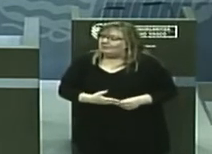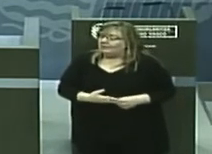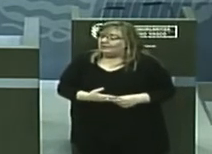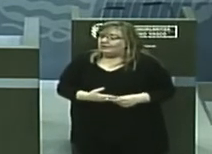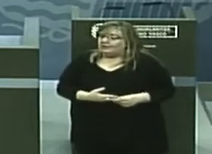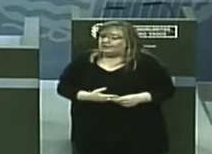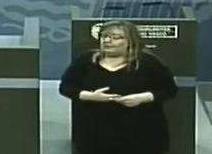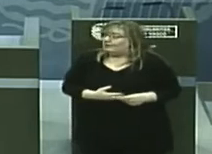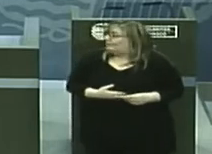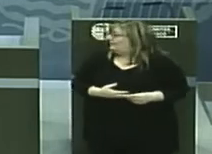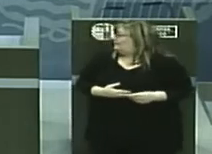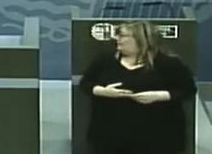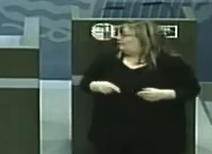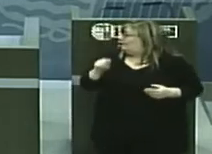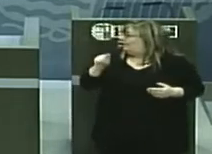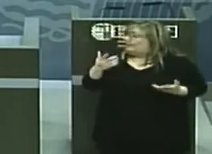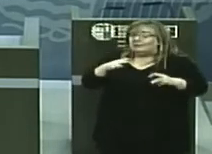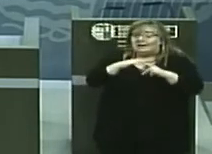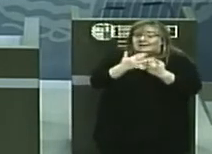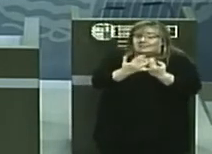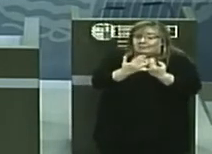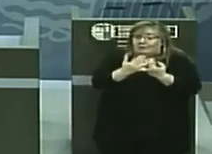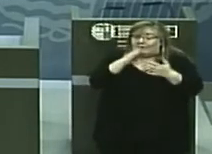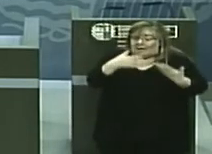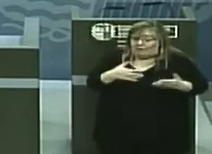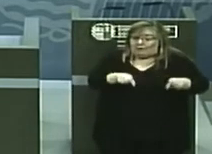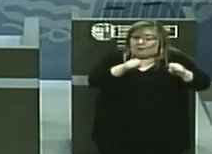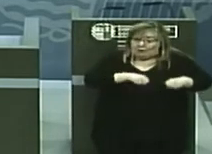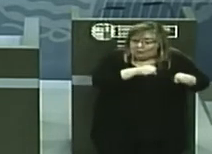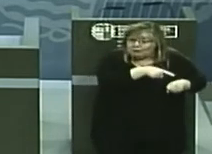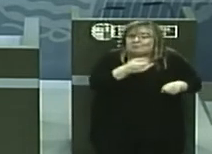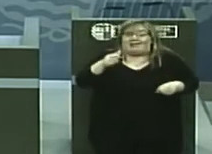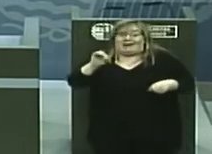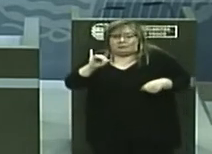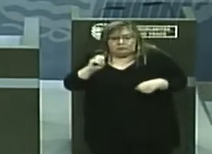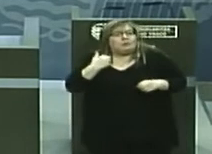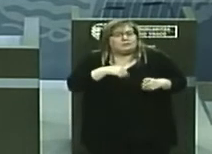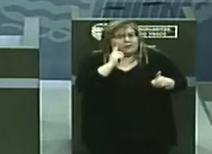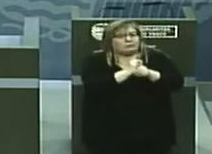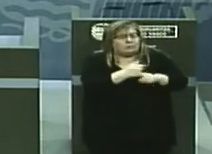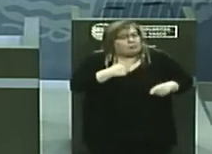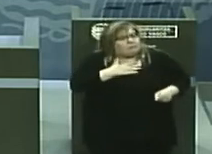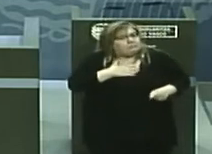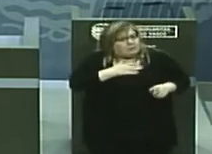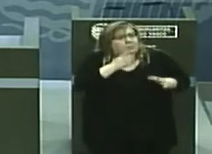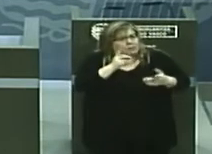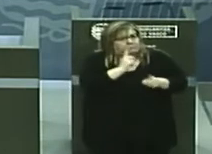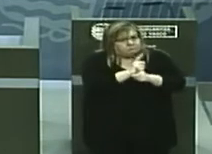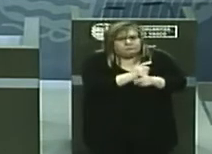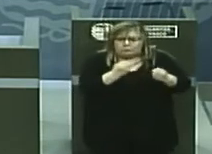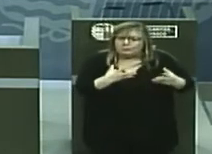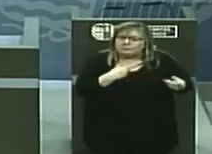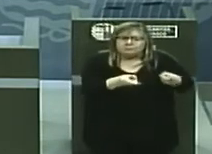Bueno, la situación de los focos está controlada. Estamos satisfechos de cómo está siendo la